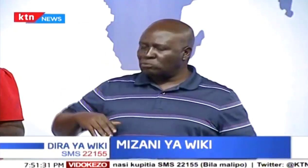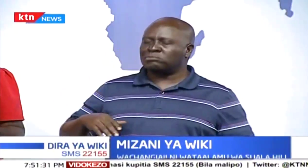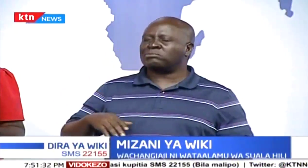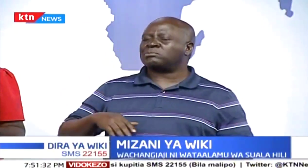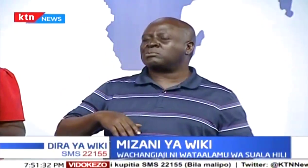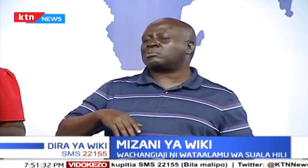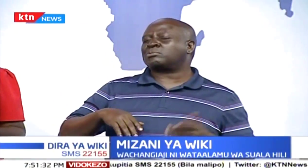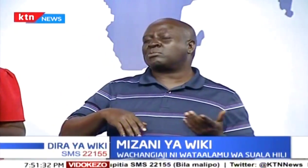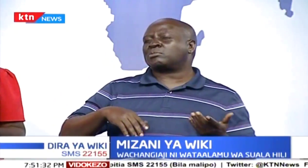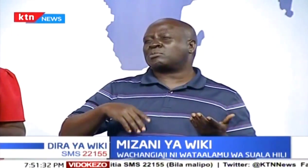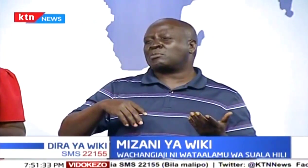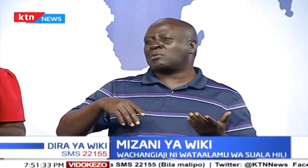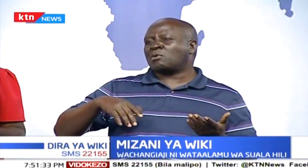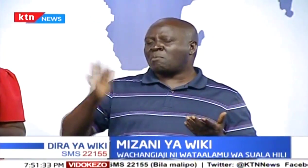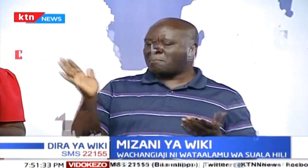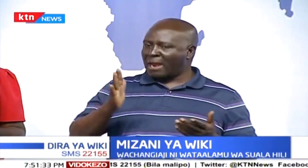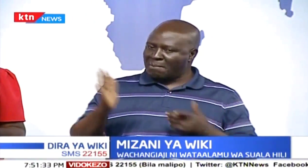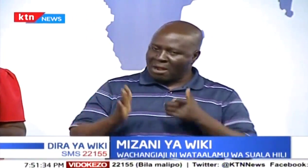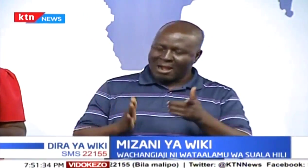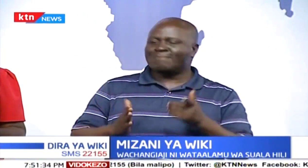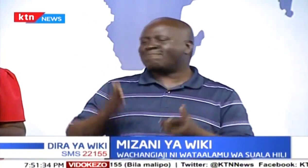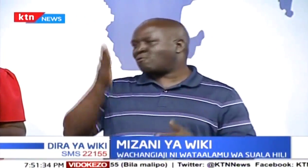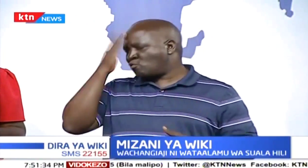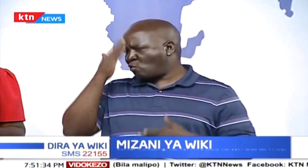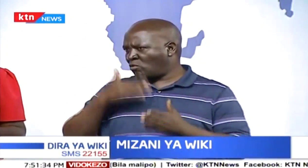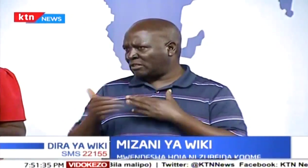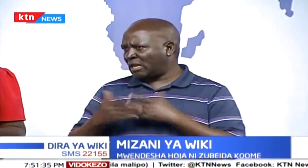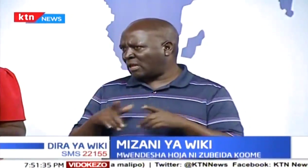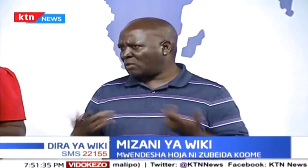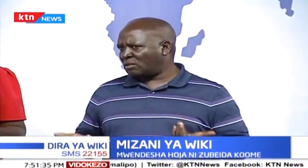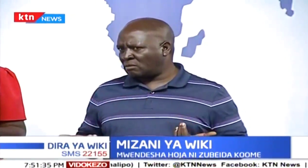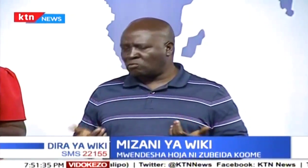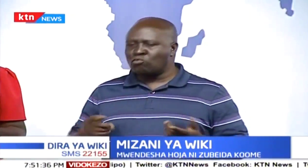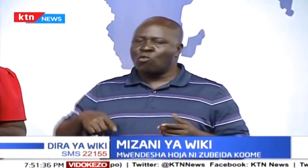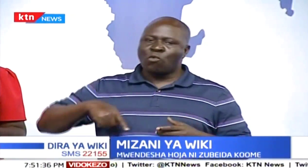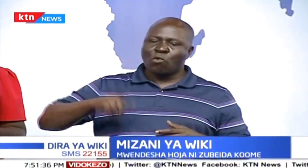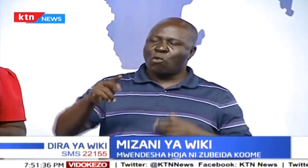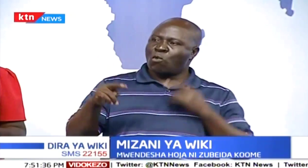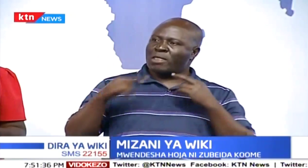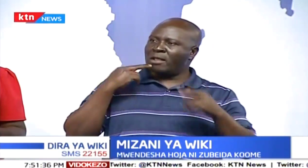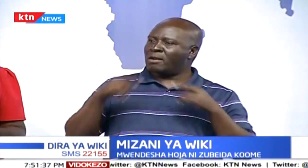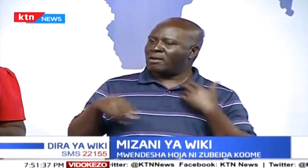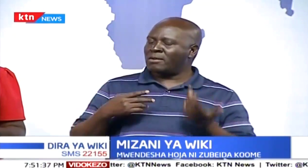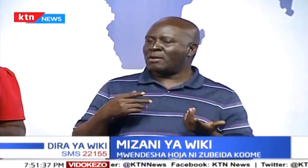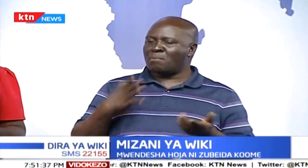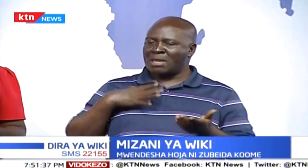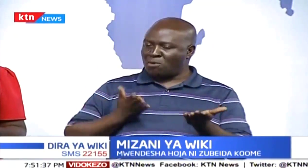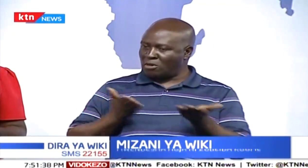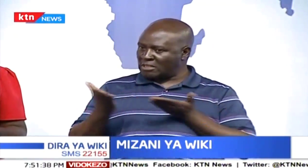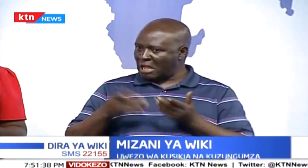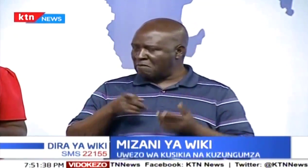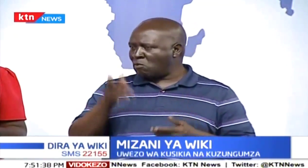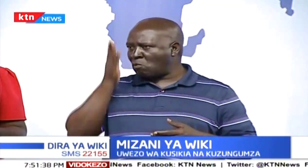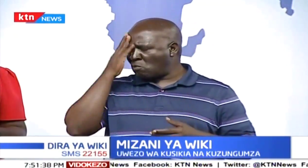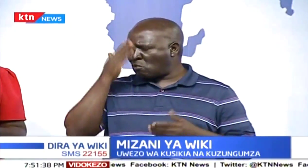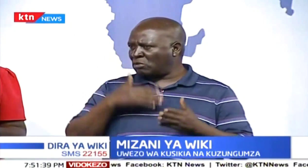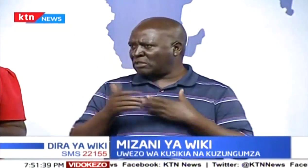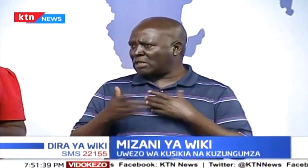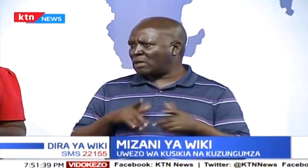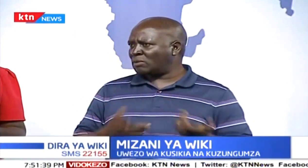matatu, muneza kapa, moja. Hmm. Uwezi jua wako wapi. Kwa hivo, watu kama wale makanga wa